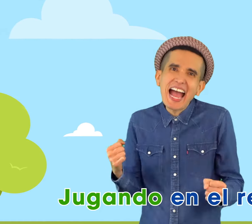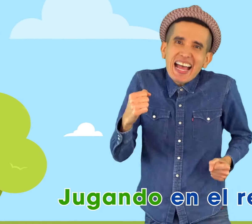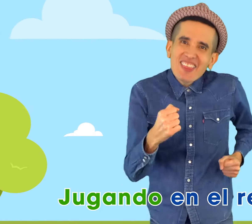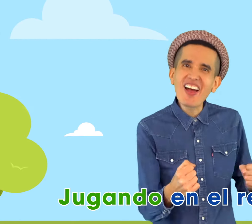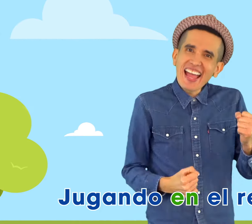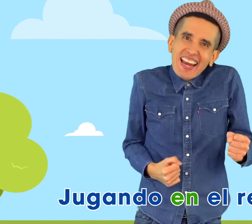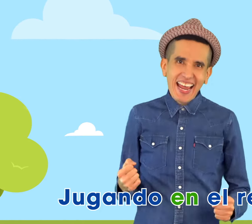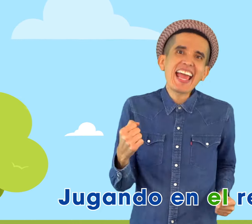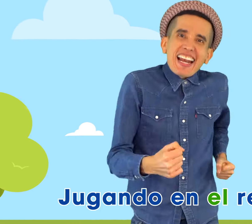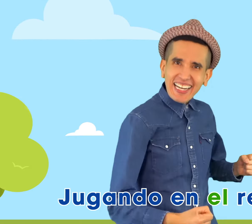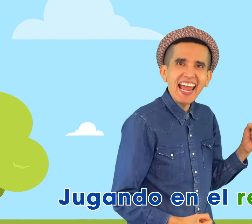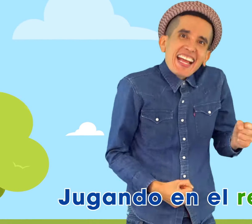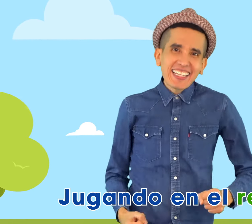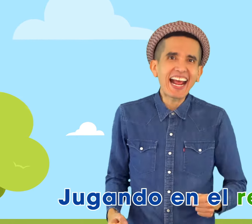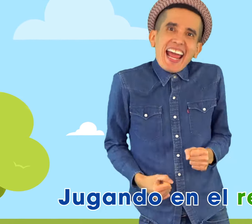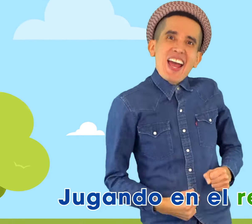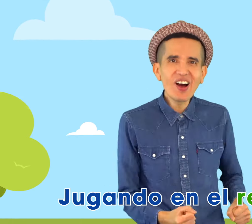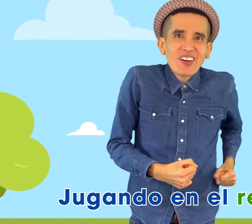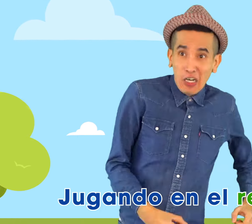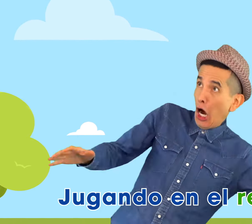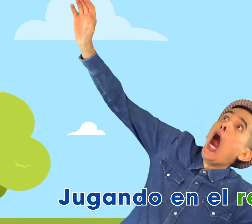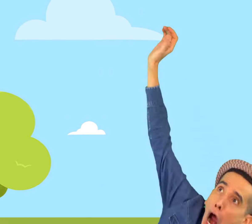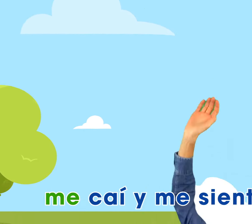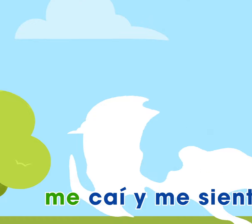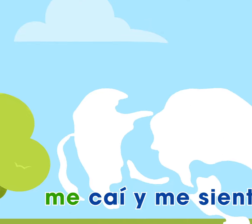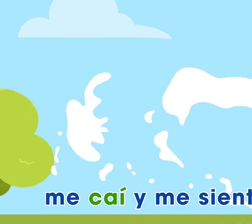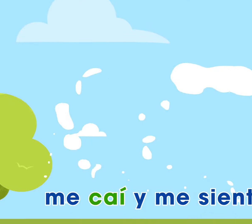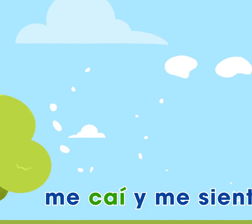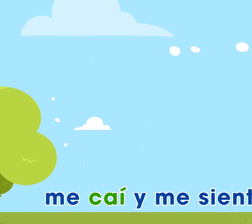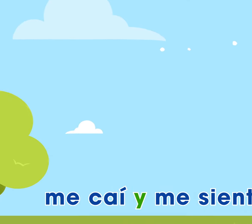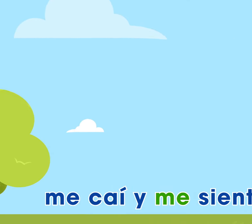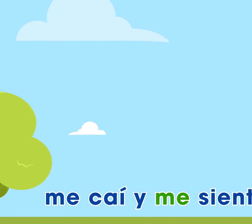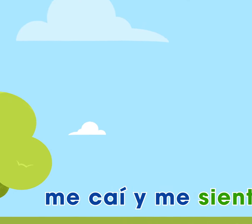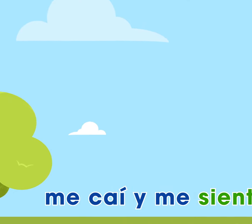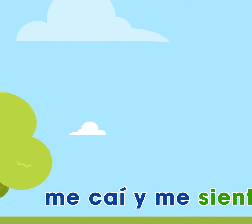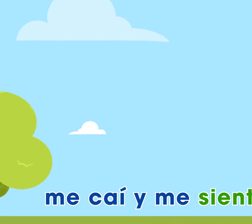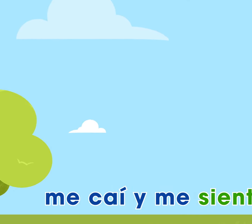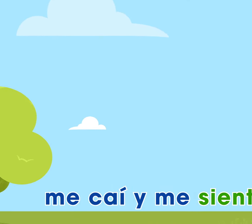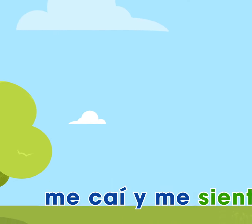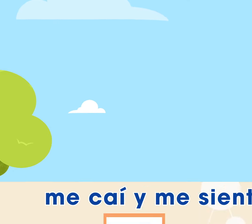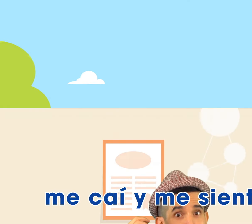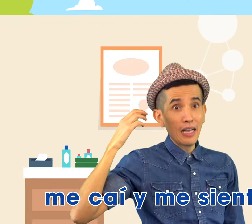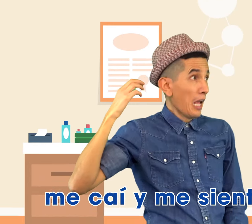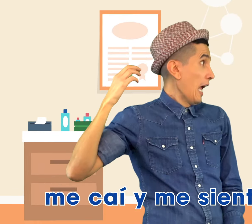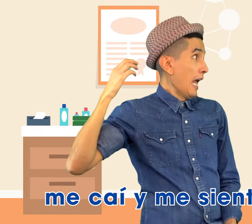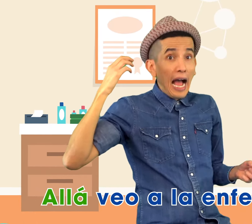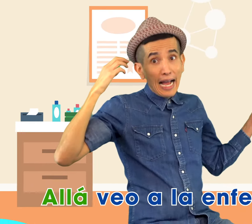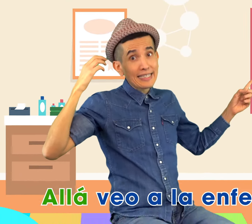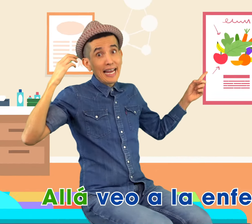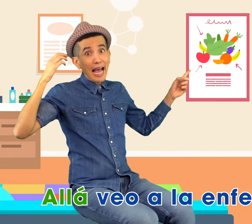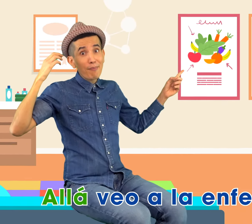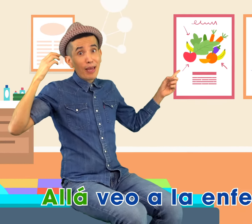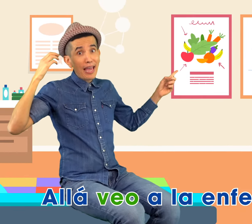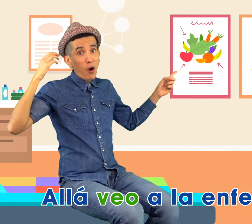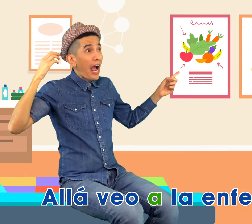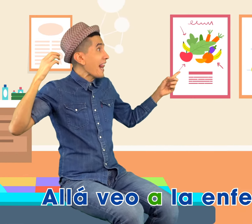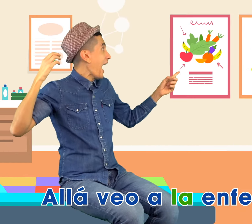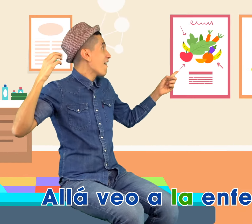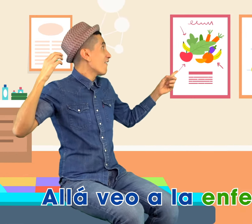Jugando en el recreo, me caí y me siento mal, allá veo a la